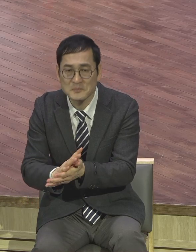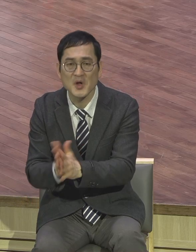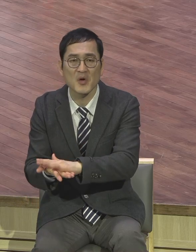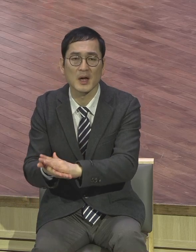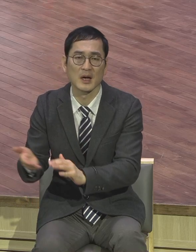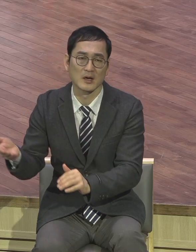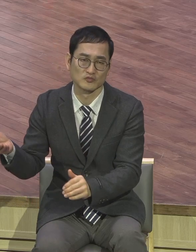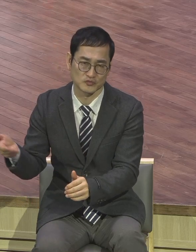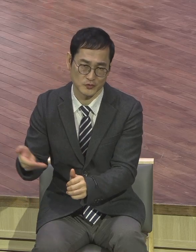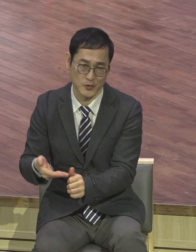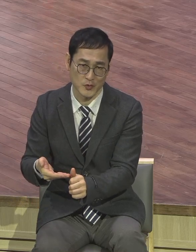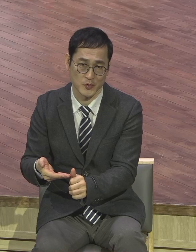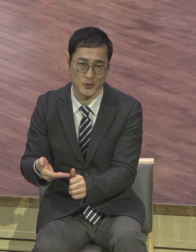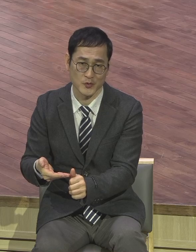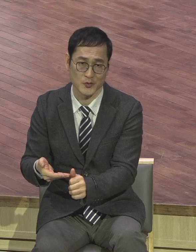만들어버려요. 이게 누룩이 하는 거예요.